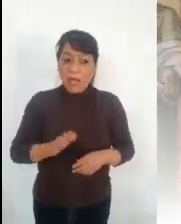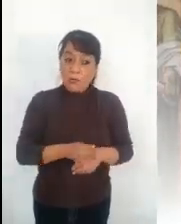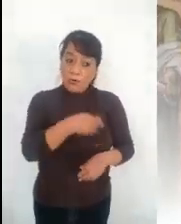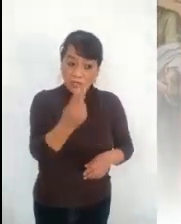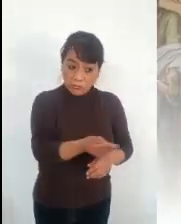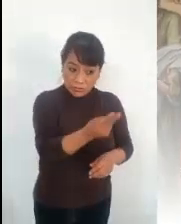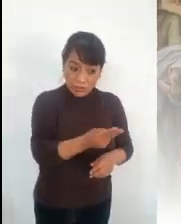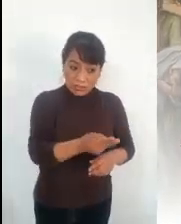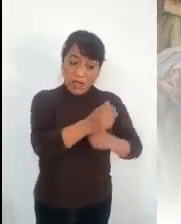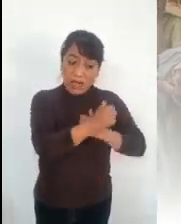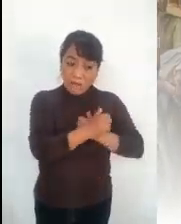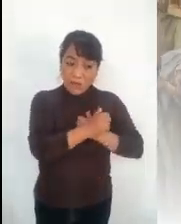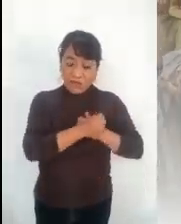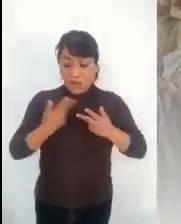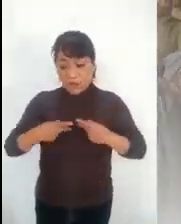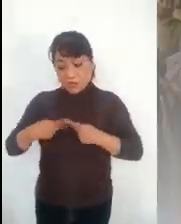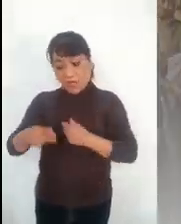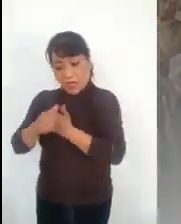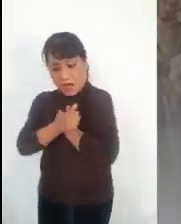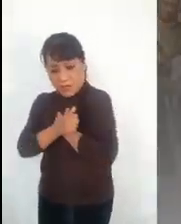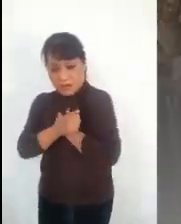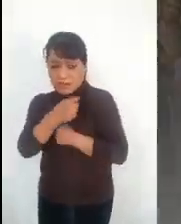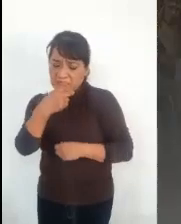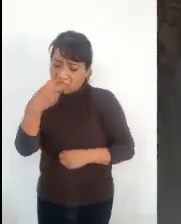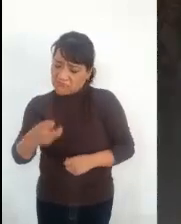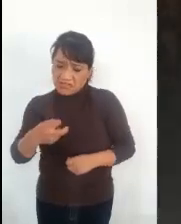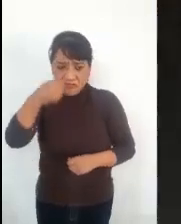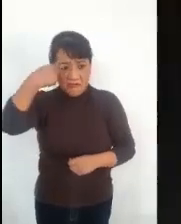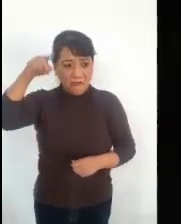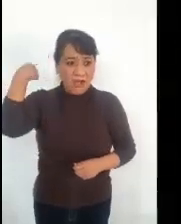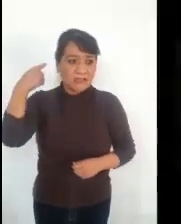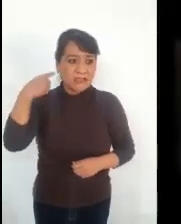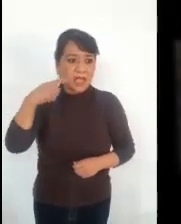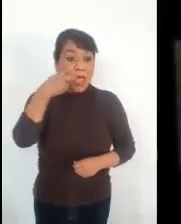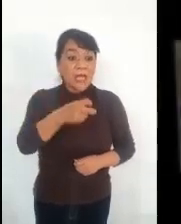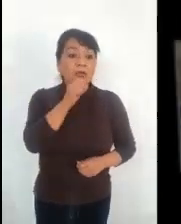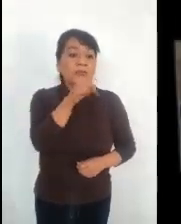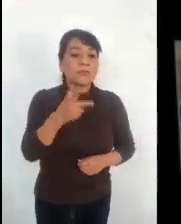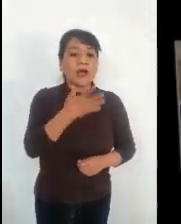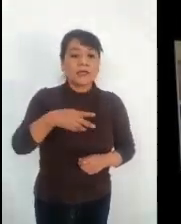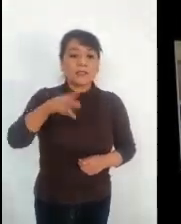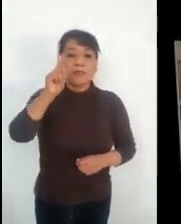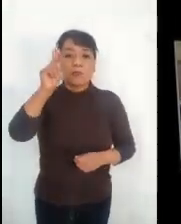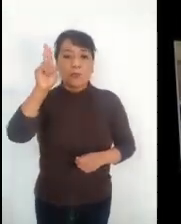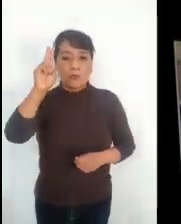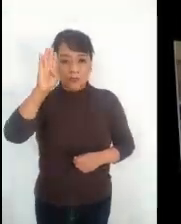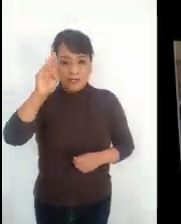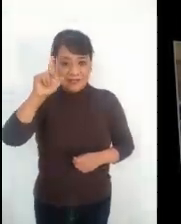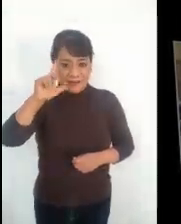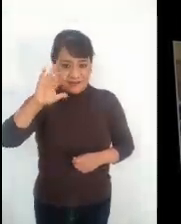ustedes aman a los que los aman, que recompensa merecen, no hacen eso mismo los publicanos,